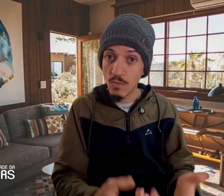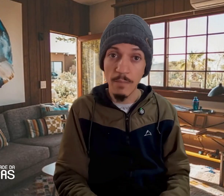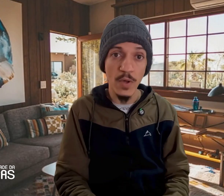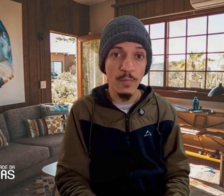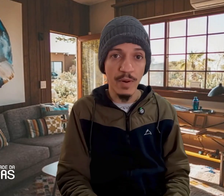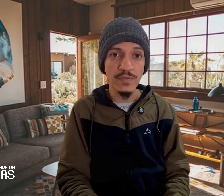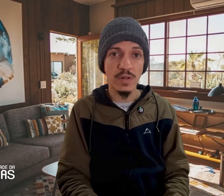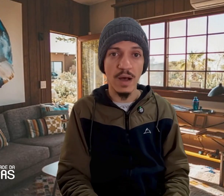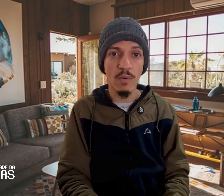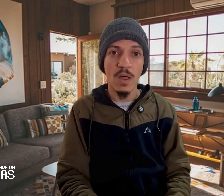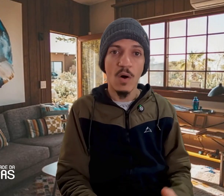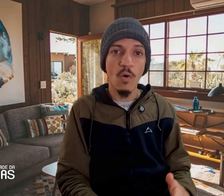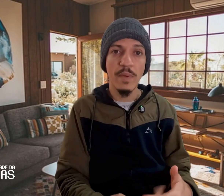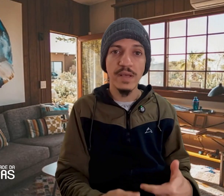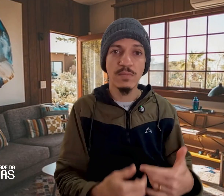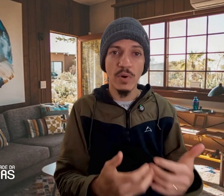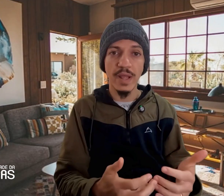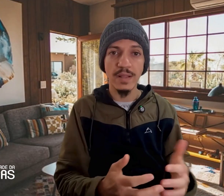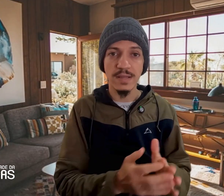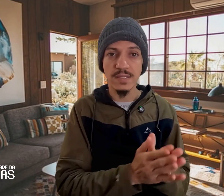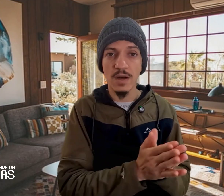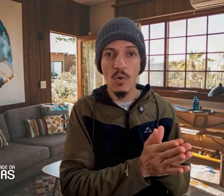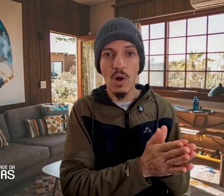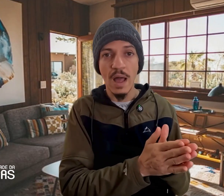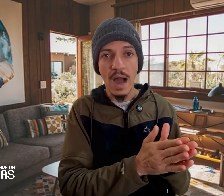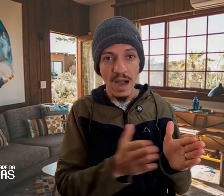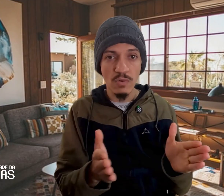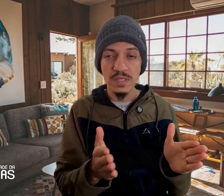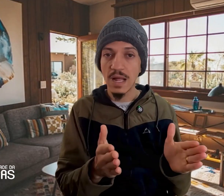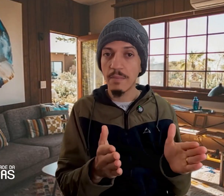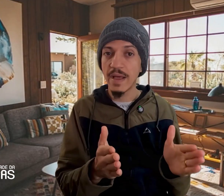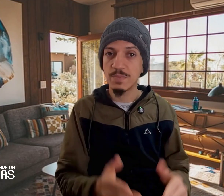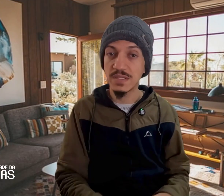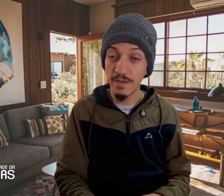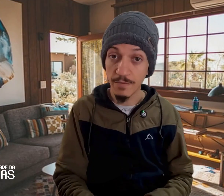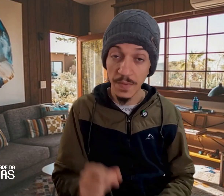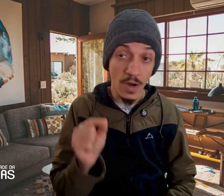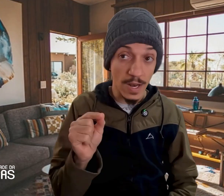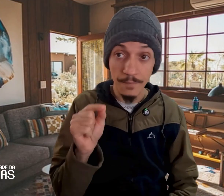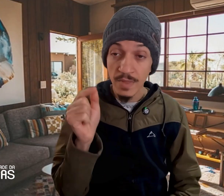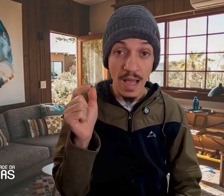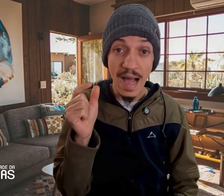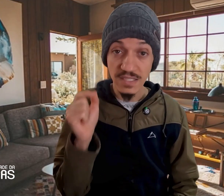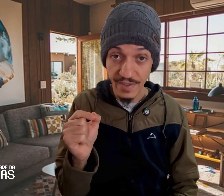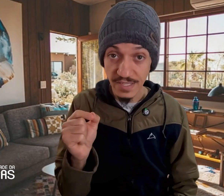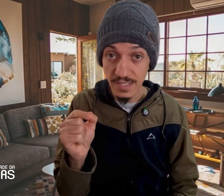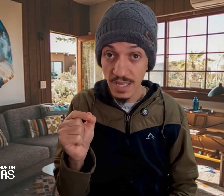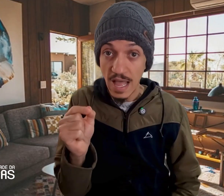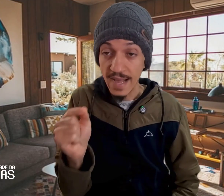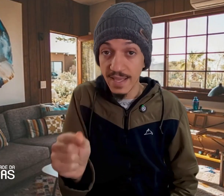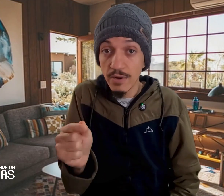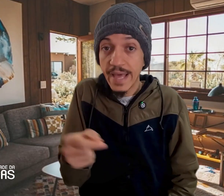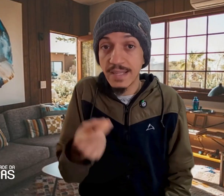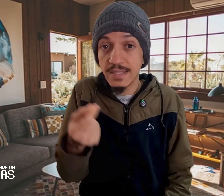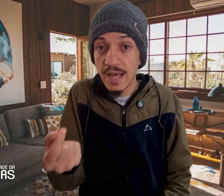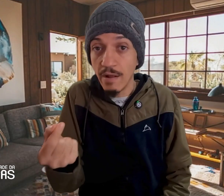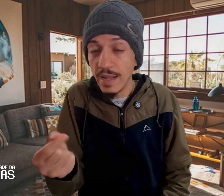apoio profissional, ou mesmo orientação, aconselhamento específico. E olha, às vezes, aquilo que é necessário ali